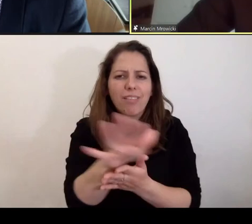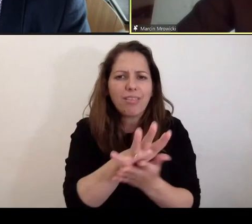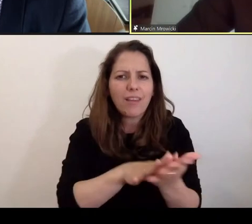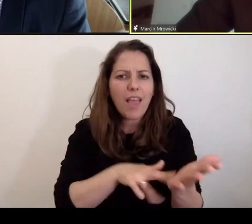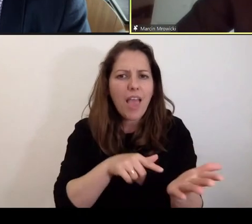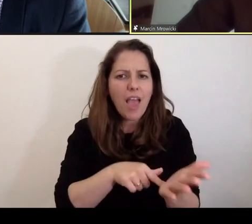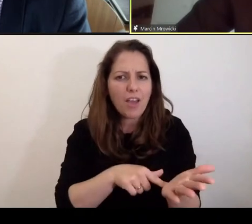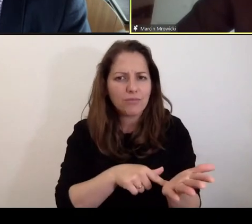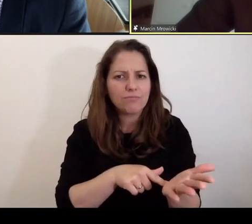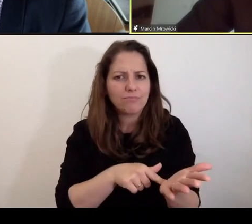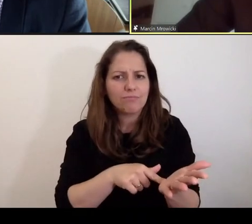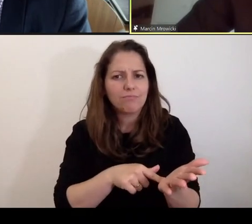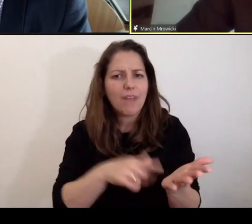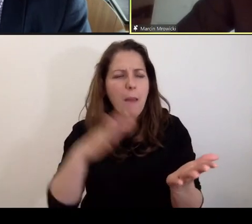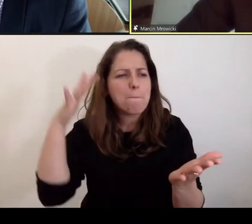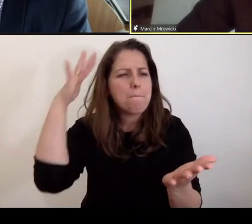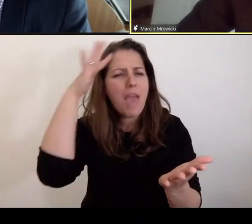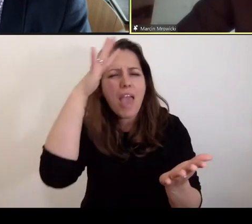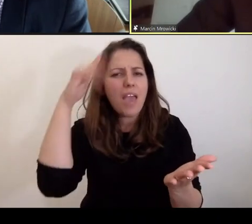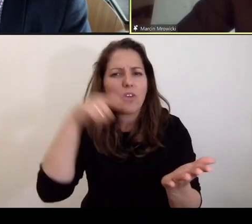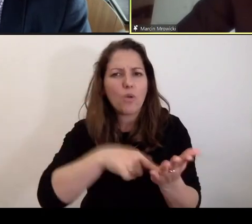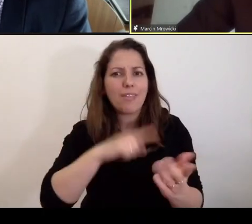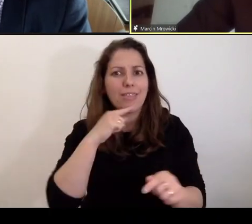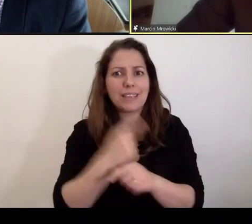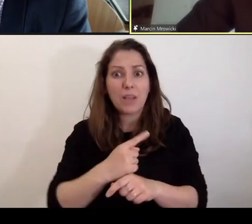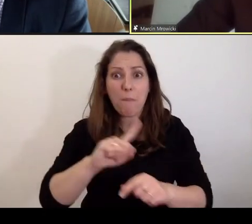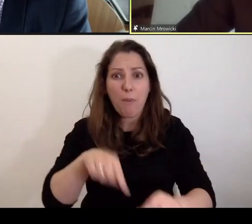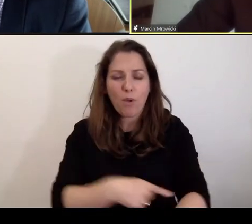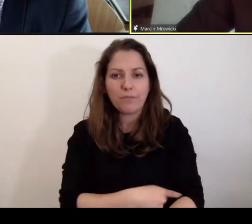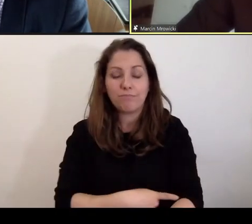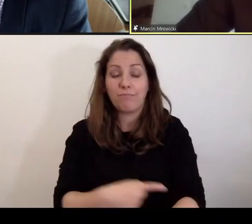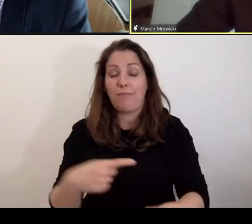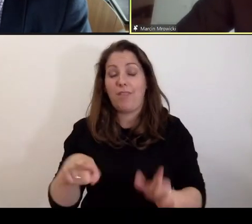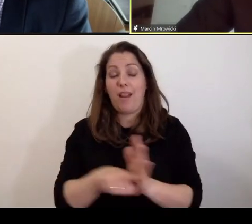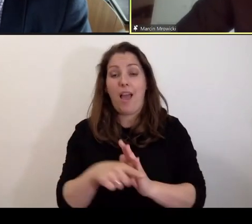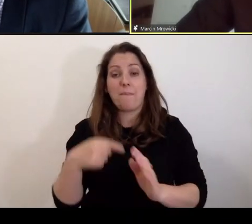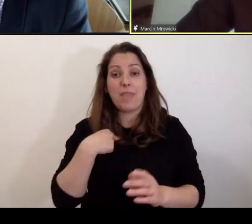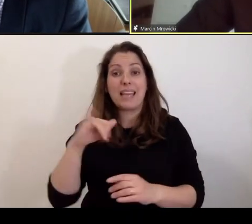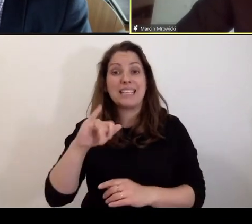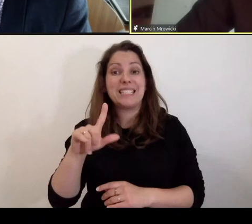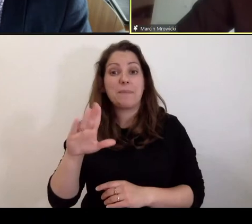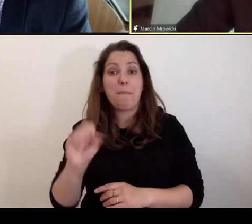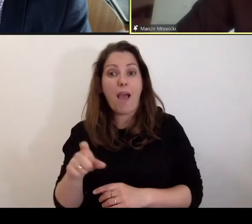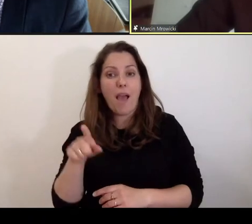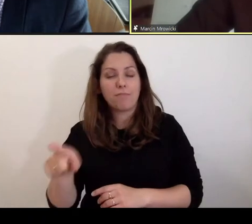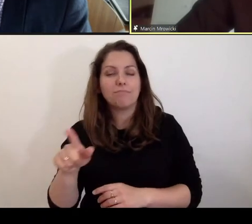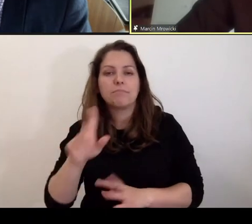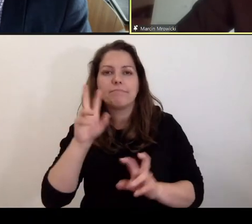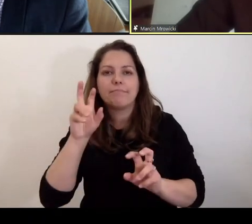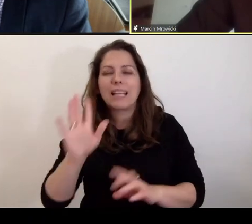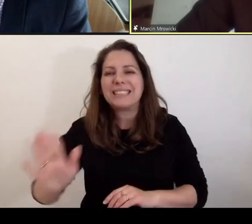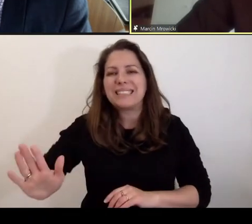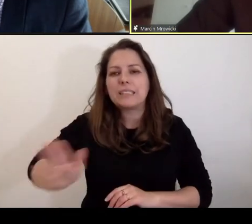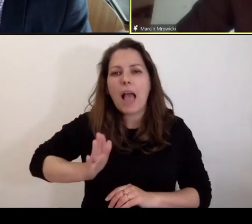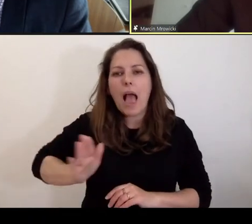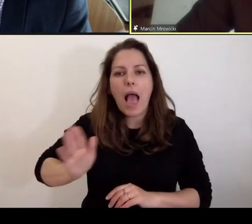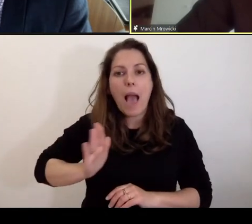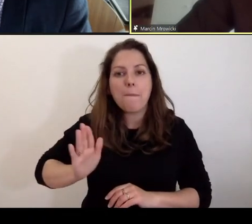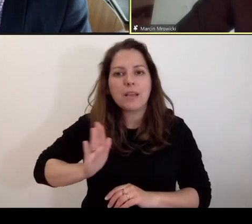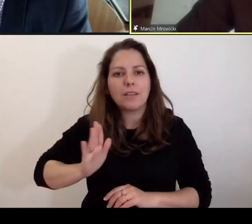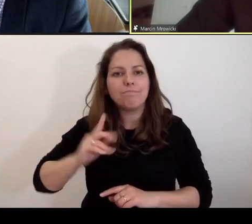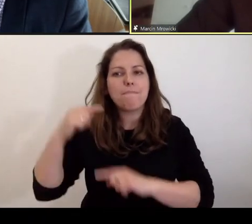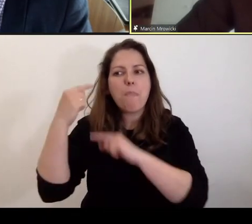na merytoryczne decyzje prokuratury, dla mnie taka izba byłaby zabezpieczeniem takiego